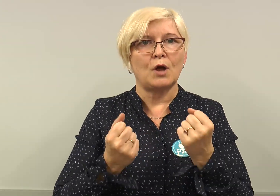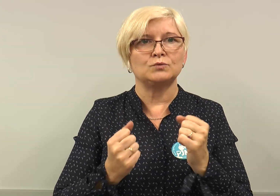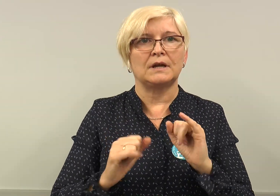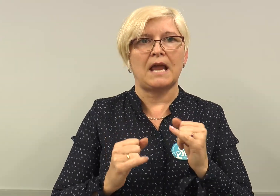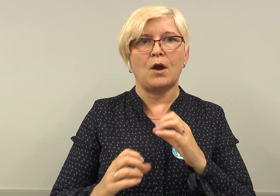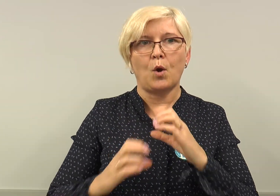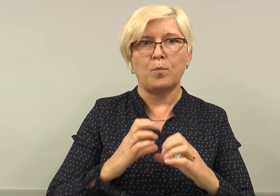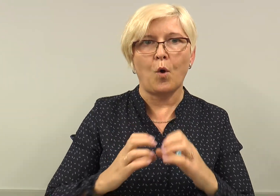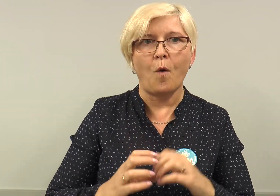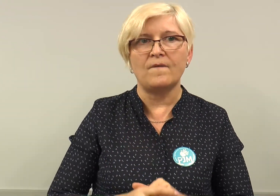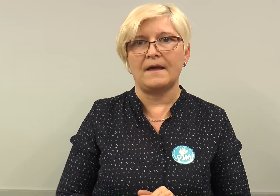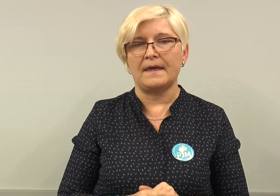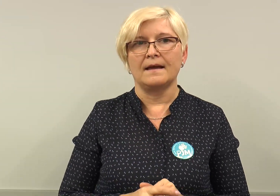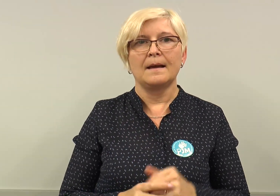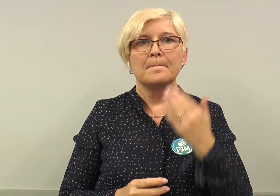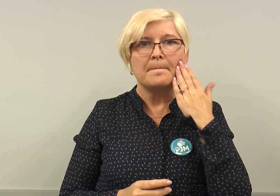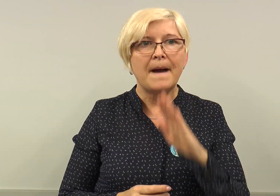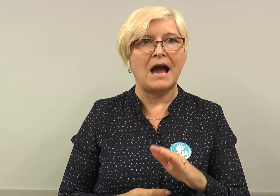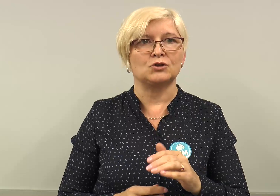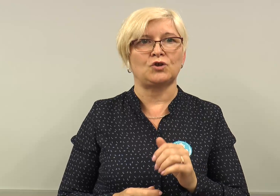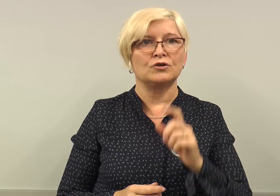policji, straży pożarnej, pogotowiu.